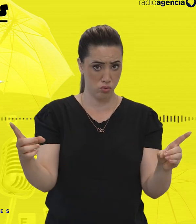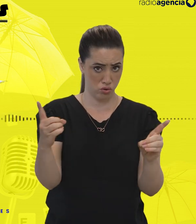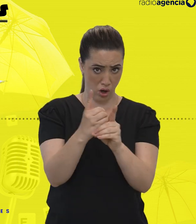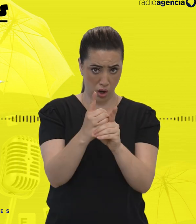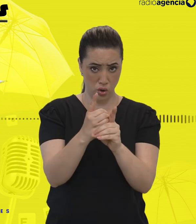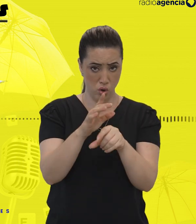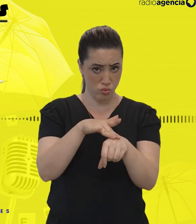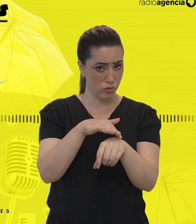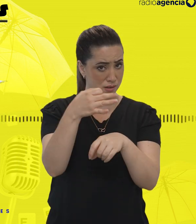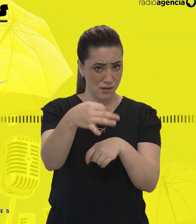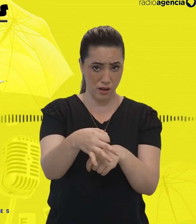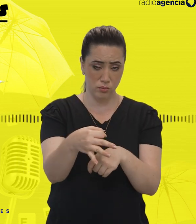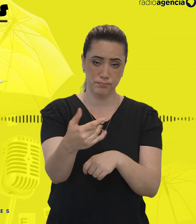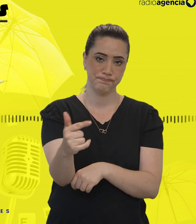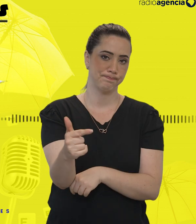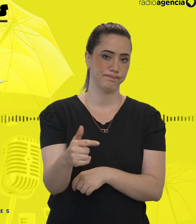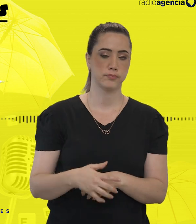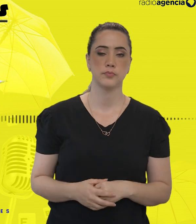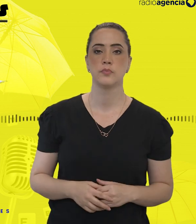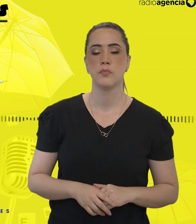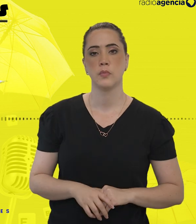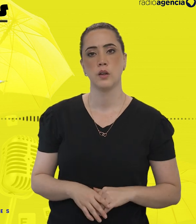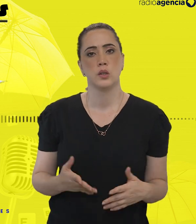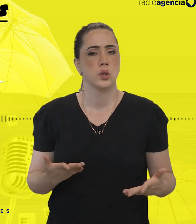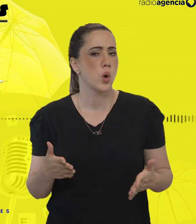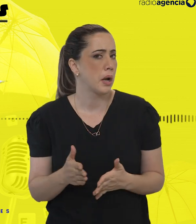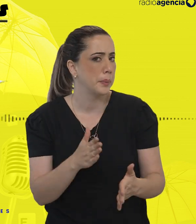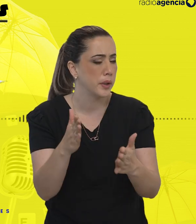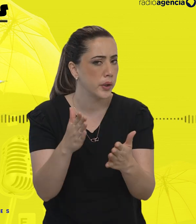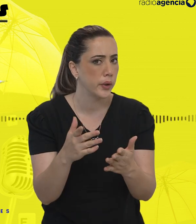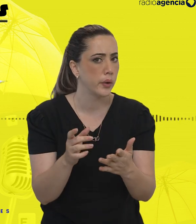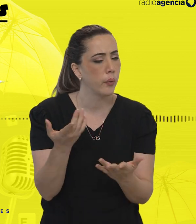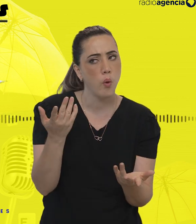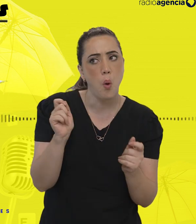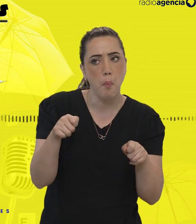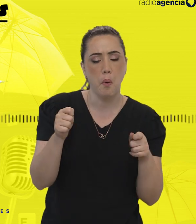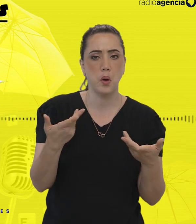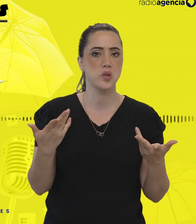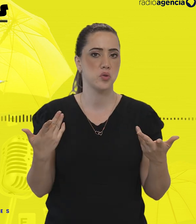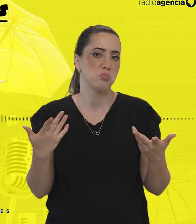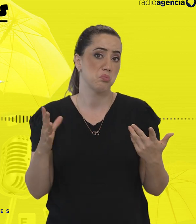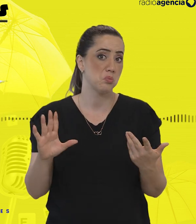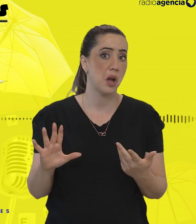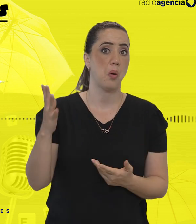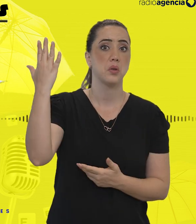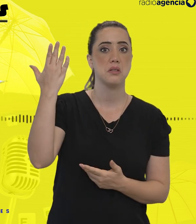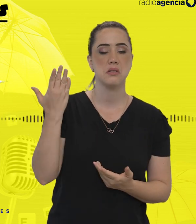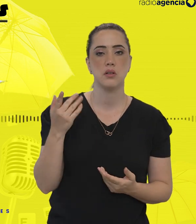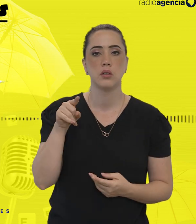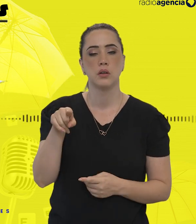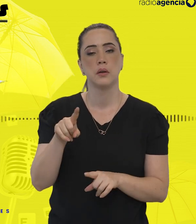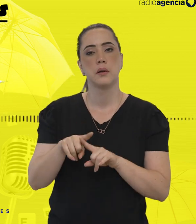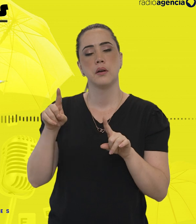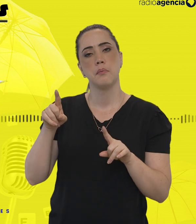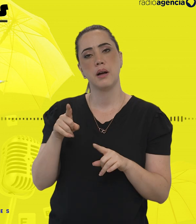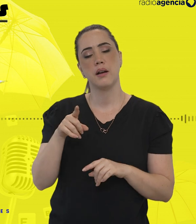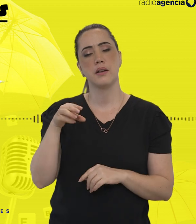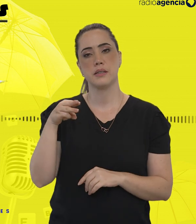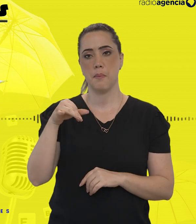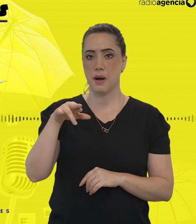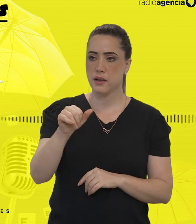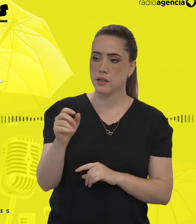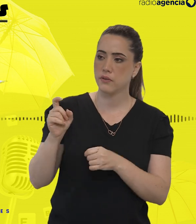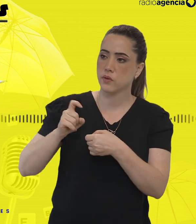conclusivo. Coincidências, destino ou aleatoriedade, não importa. O fato é que Maria Eugênia, já adulta,